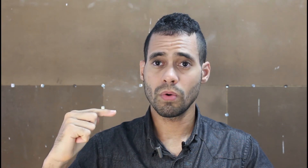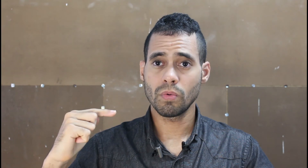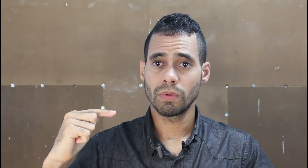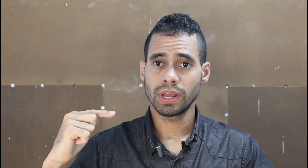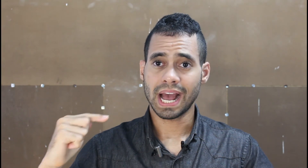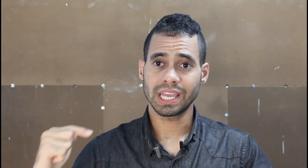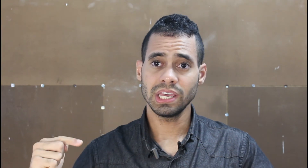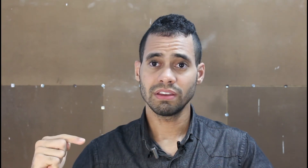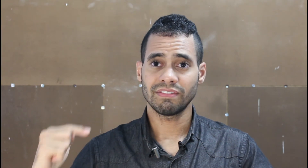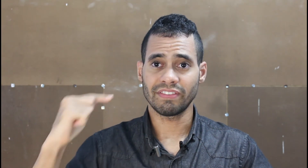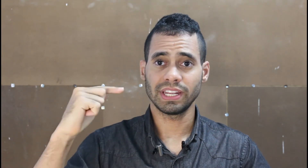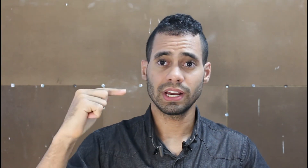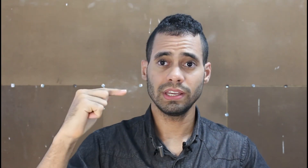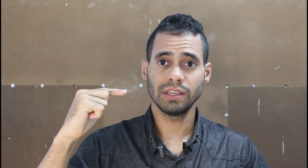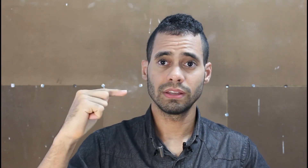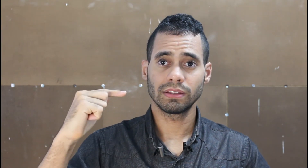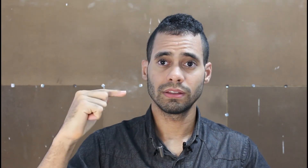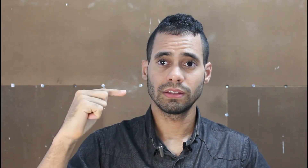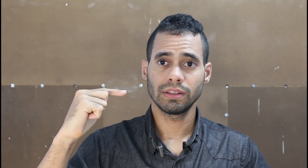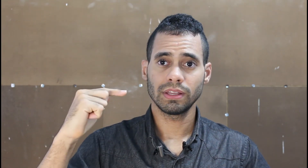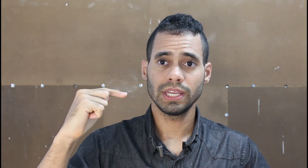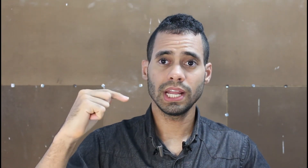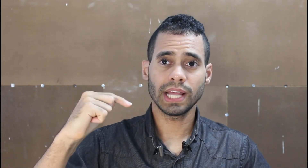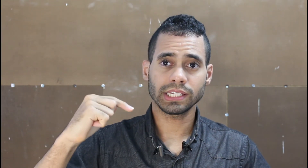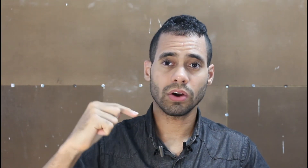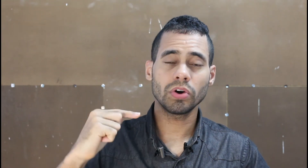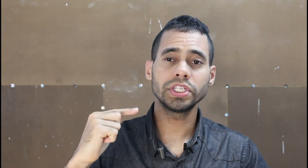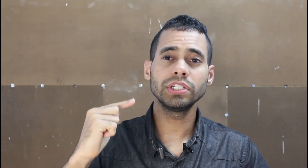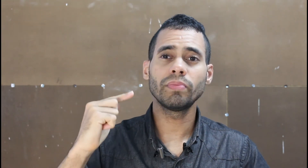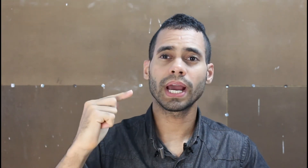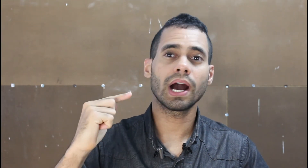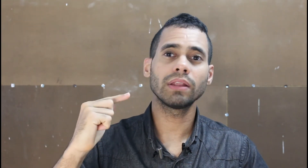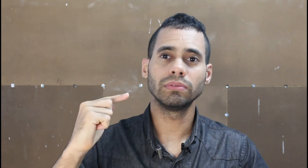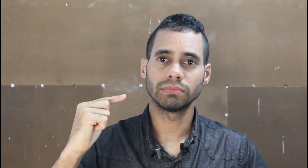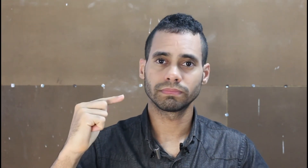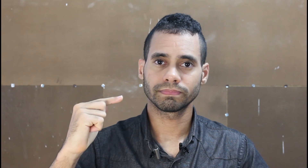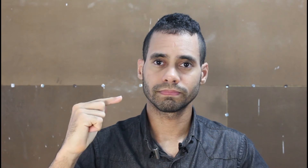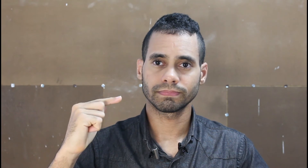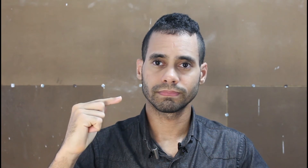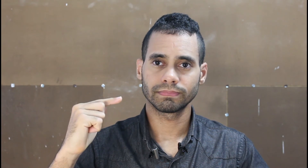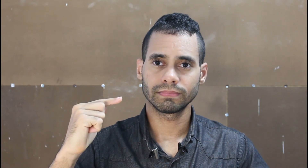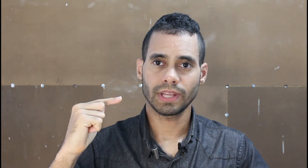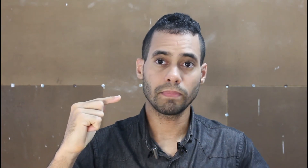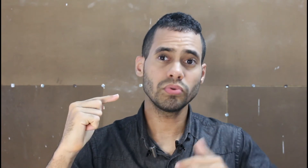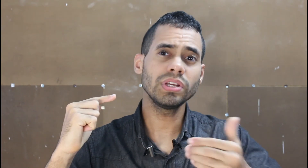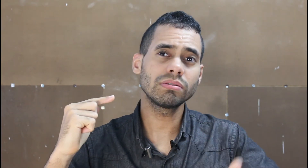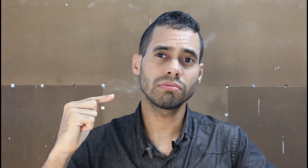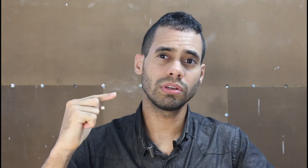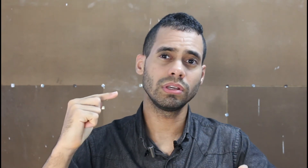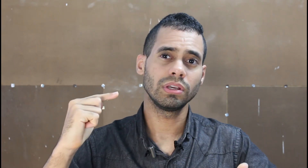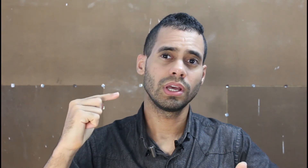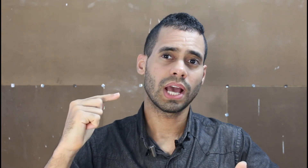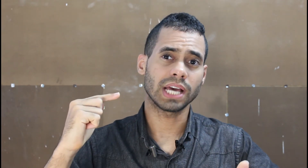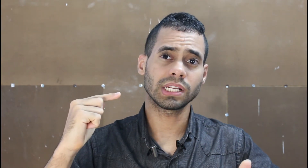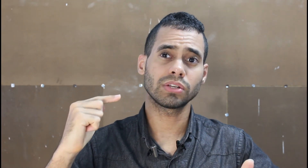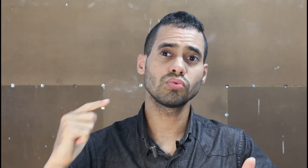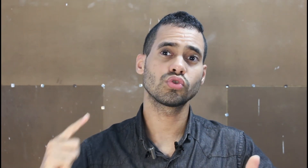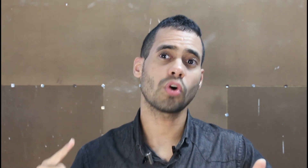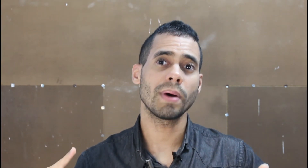aqui vai vender aqui e ele dá essa corrigida no mercado é por isso que as ações não sobram